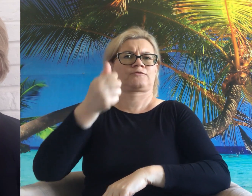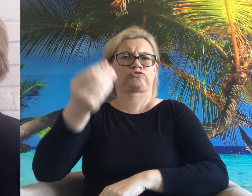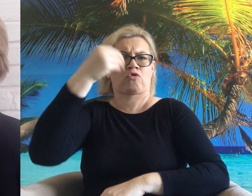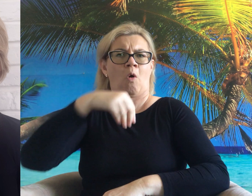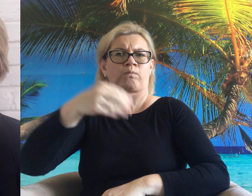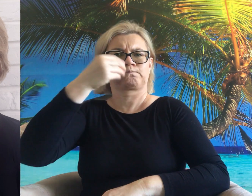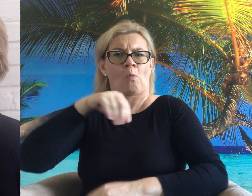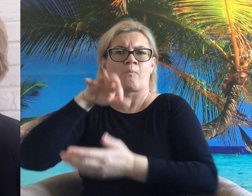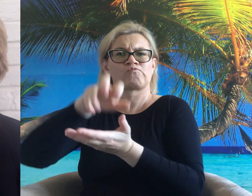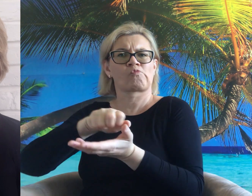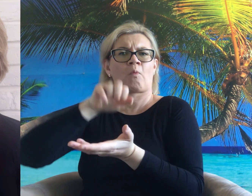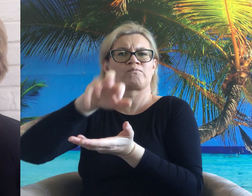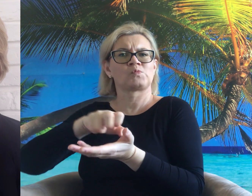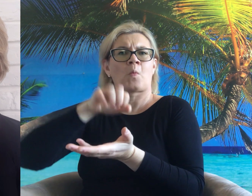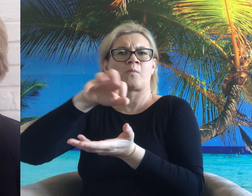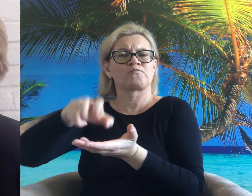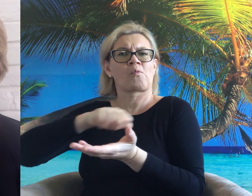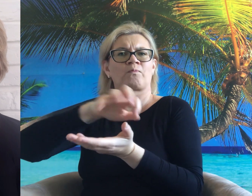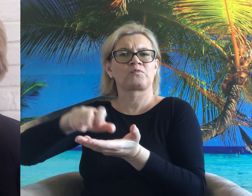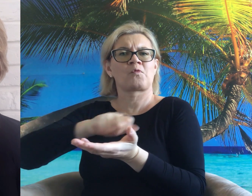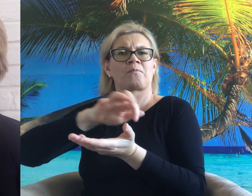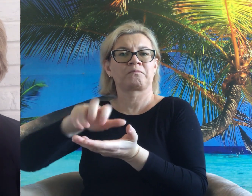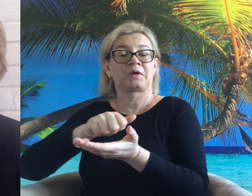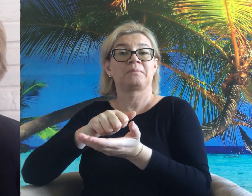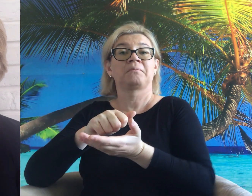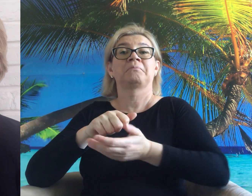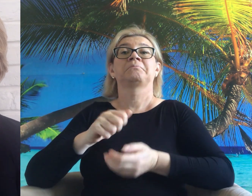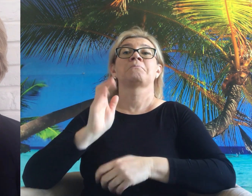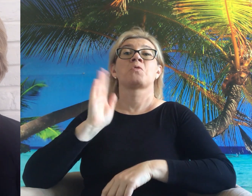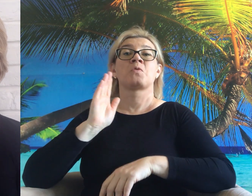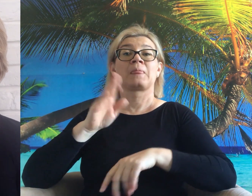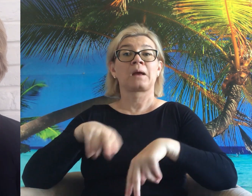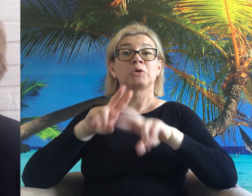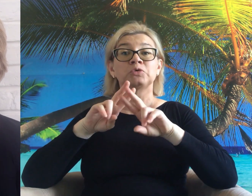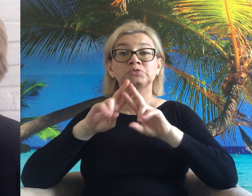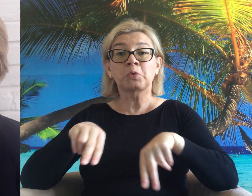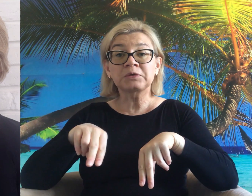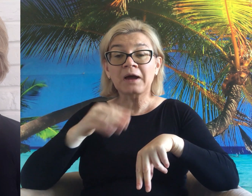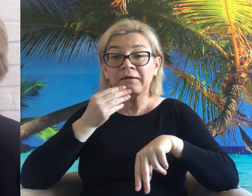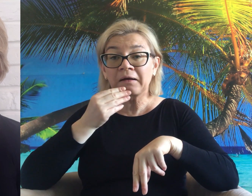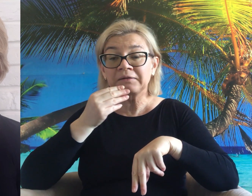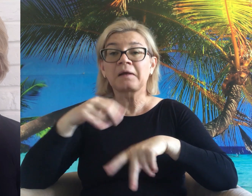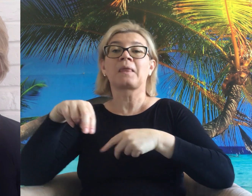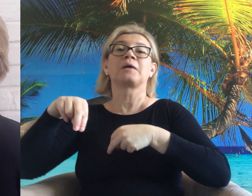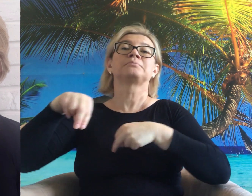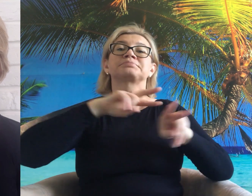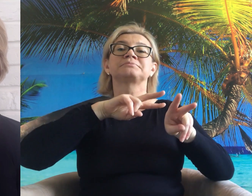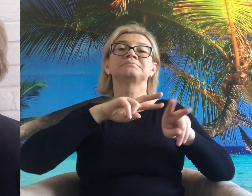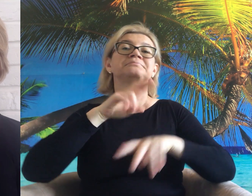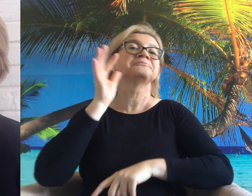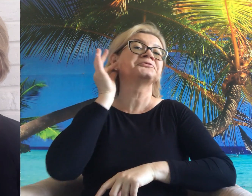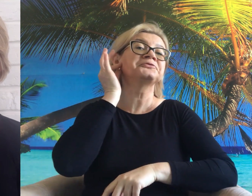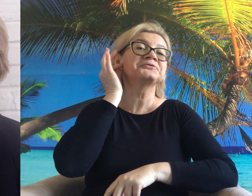Lwy jako pierwsze zjadają zdobycz. Potem resztę jedzenia